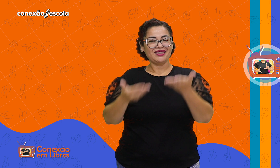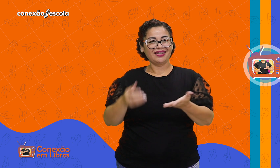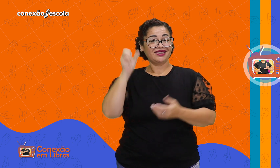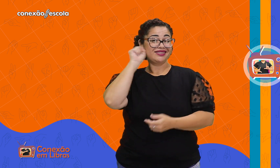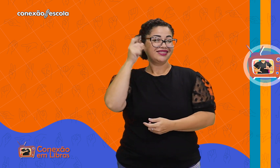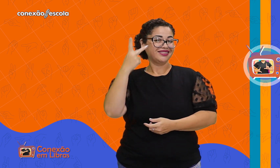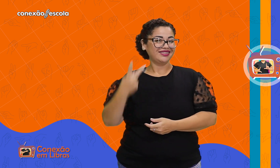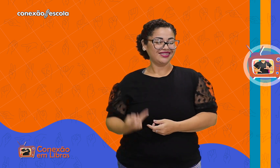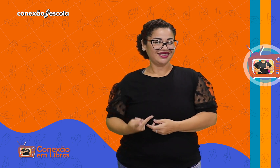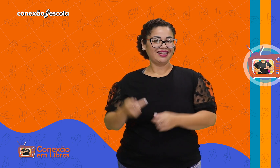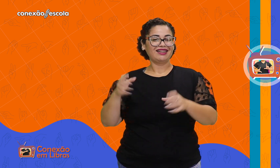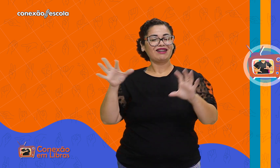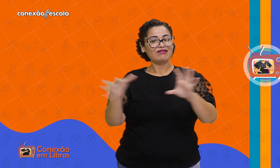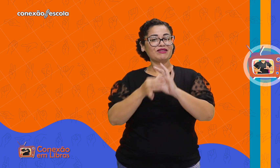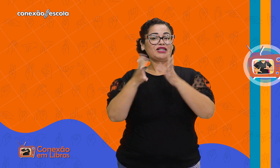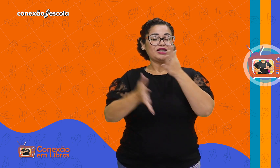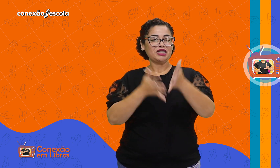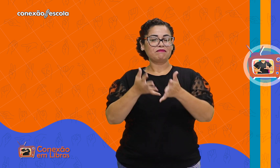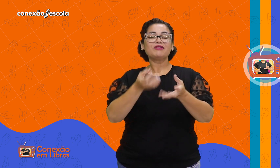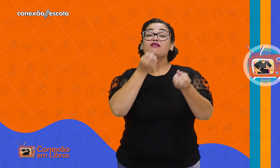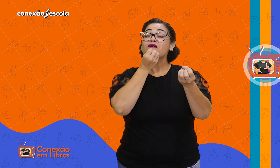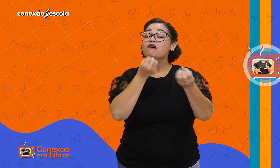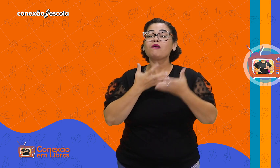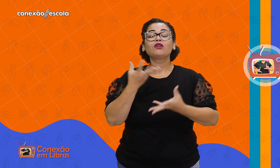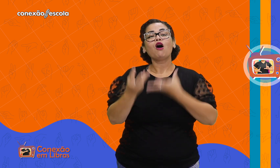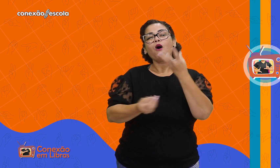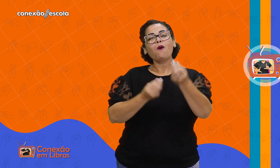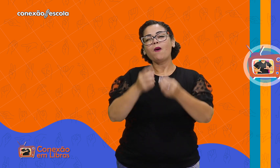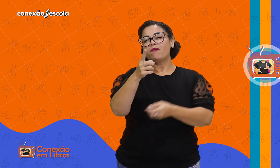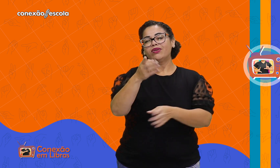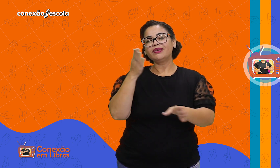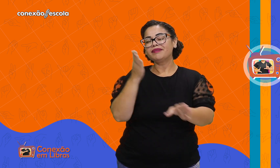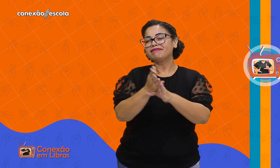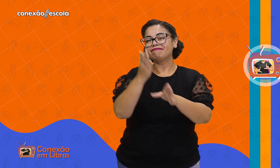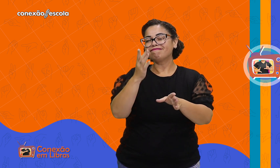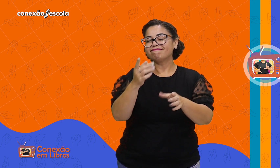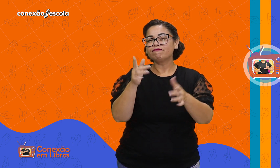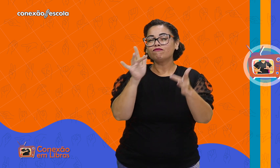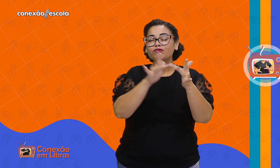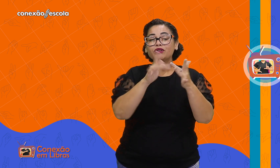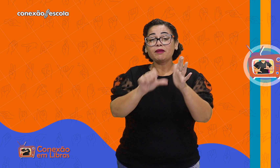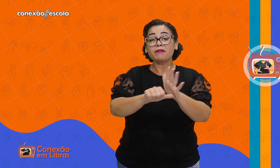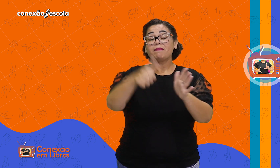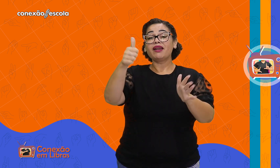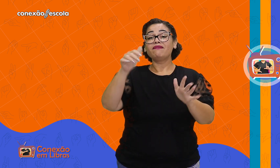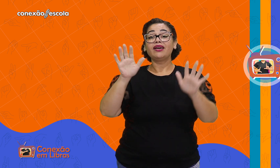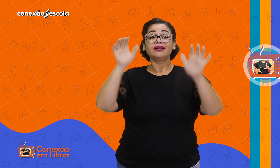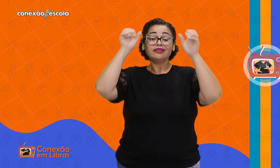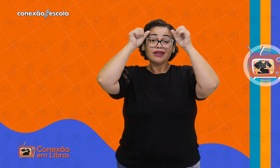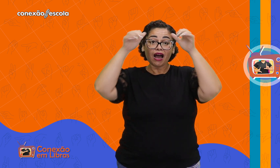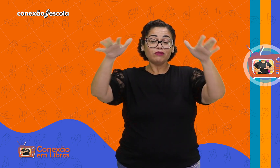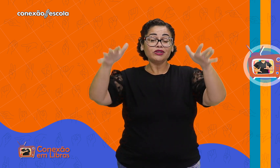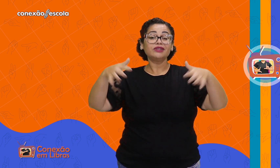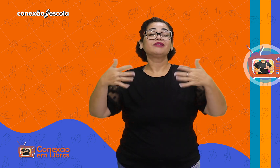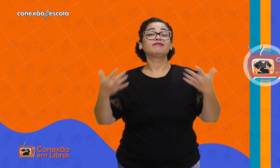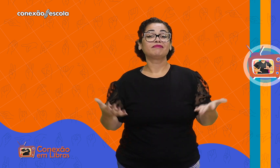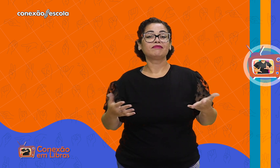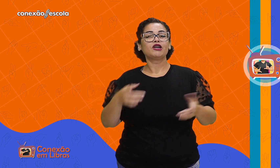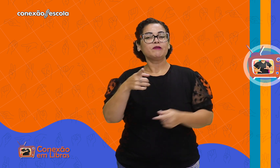Bem-vinda, Sheila, ao Conexão em Libras. Nos conte como foi que você teve contato com autismo pela primeira vez,